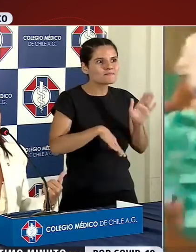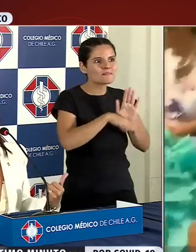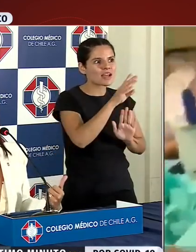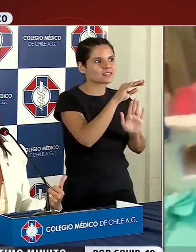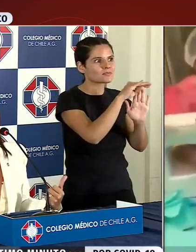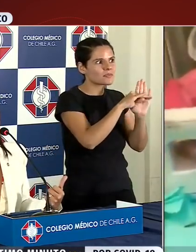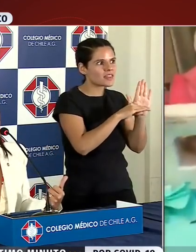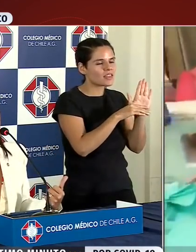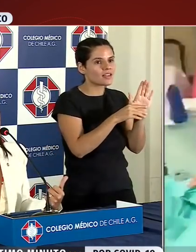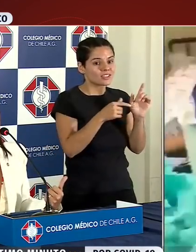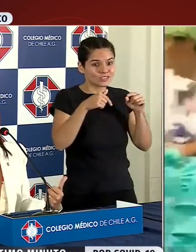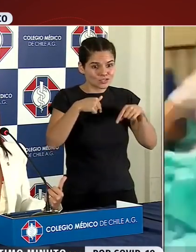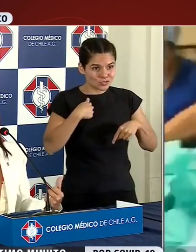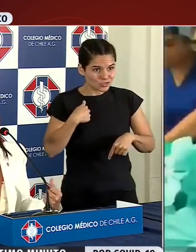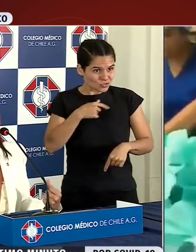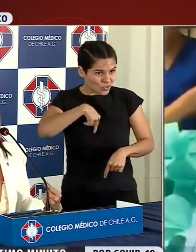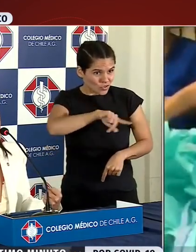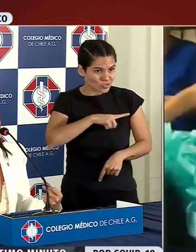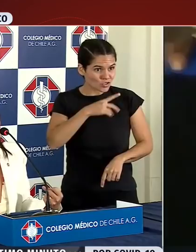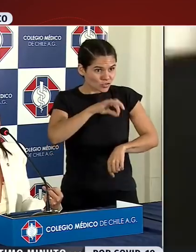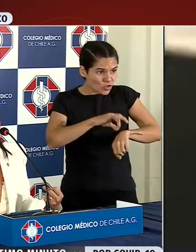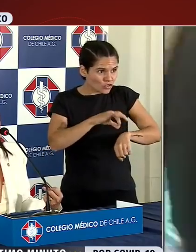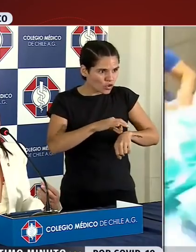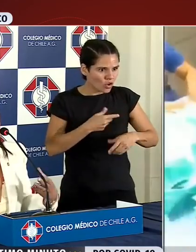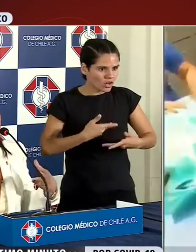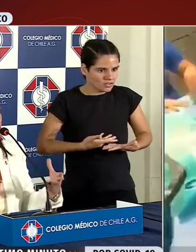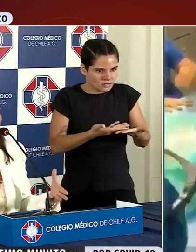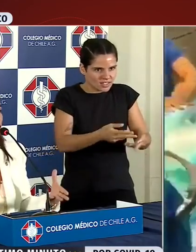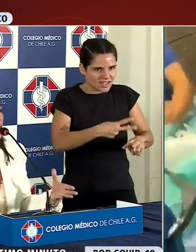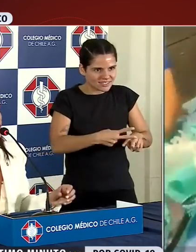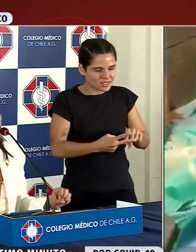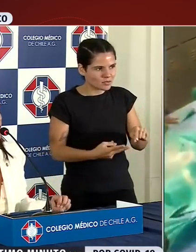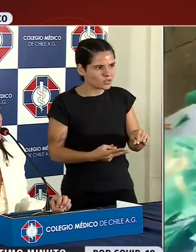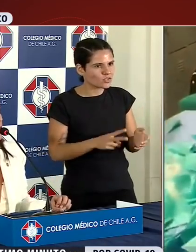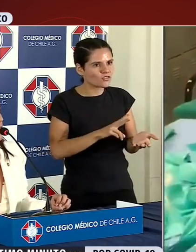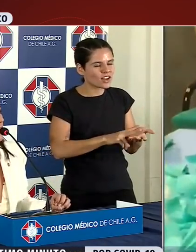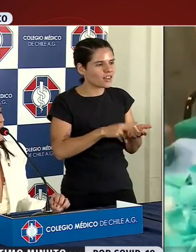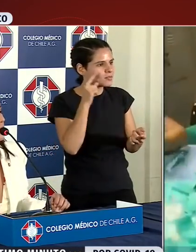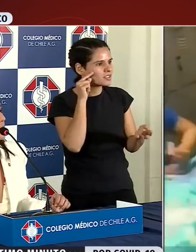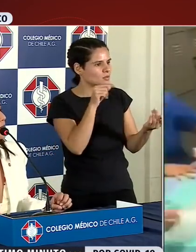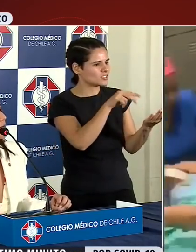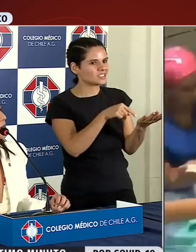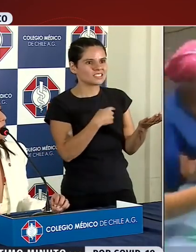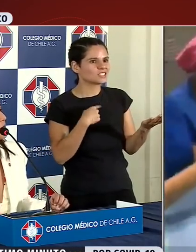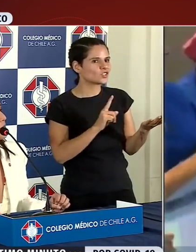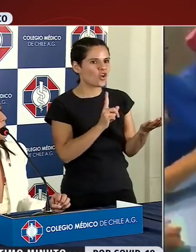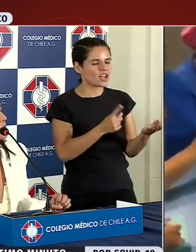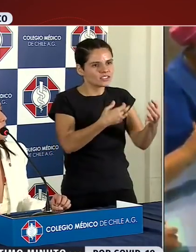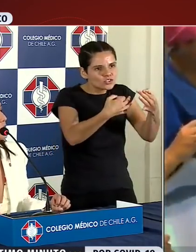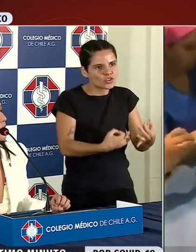las implementamos nosotros mismos, creemos que no van por el camino correcto.